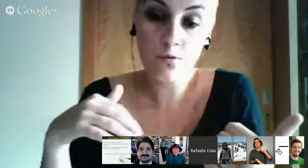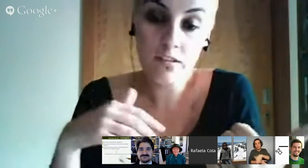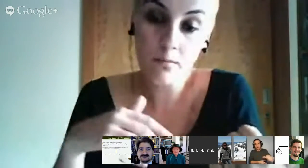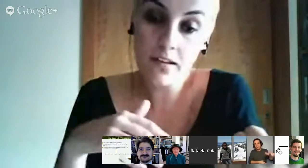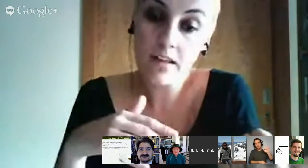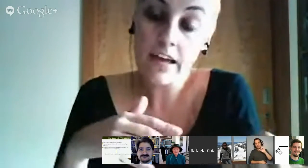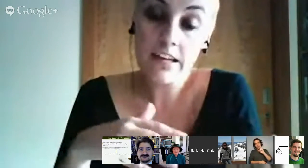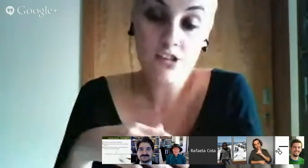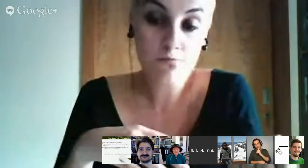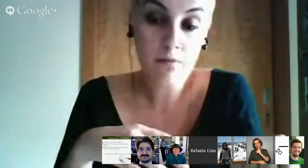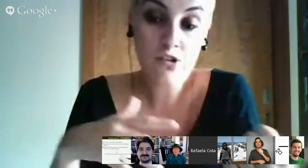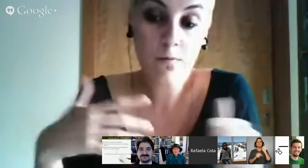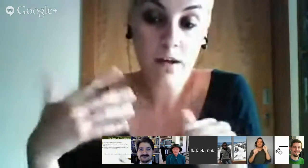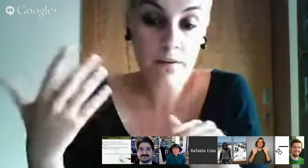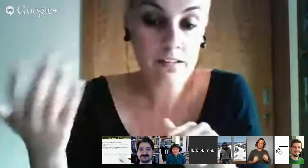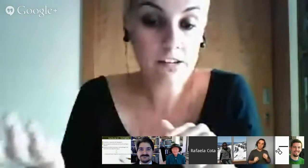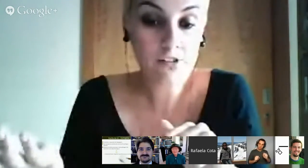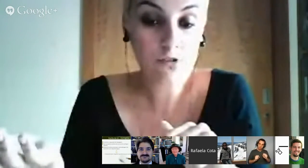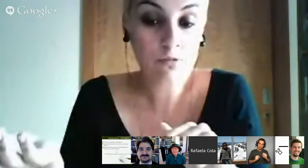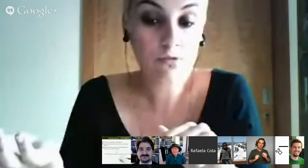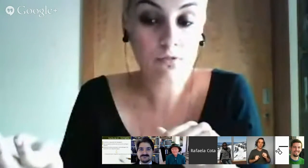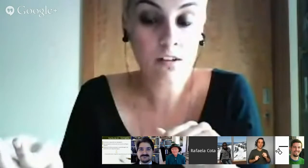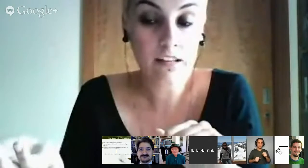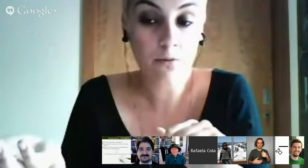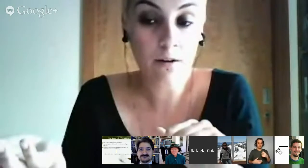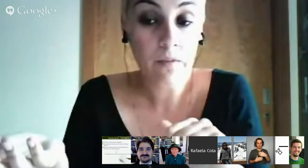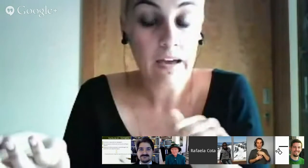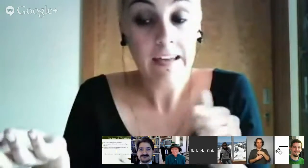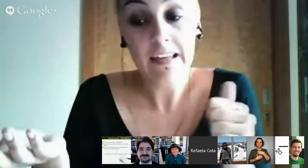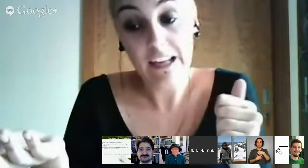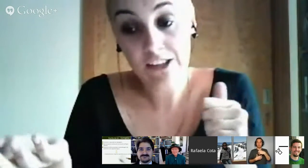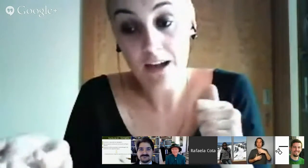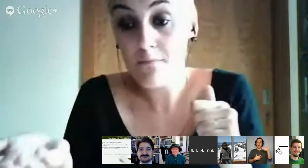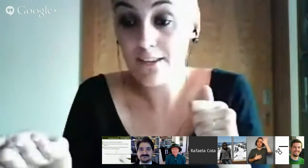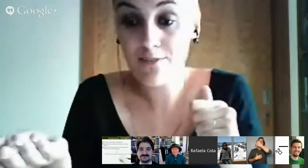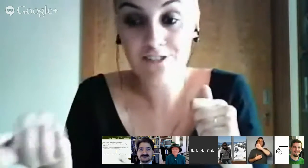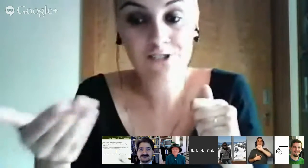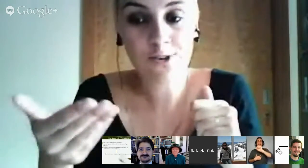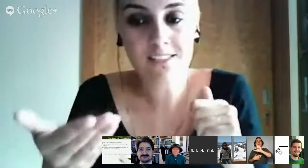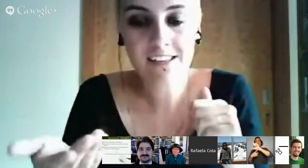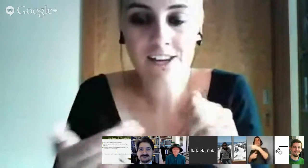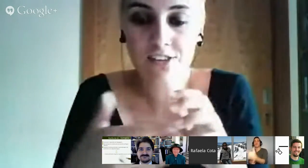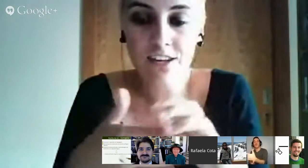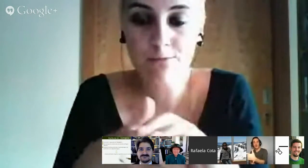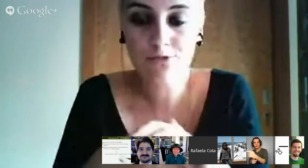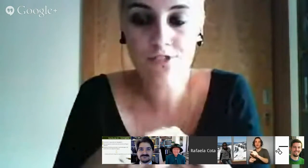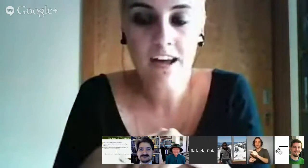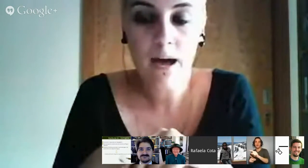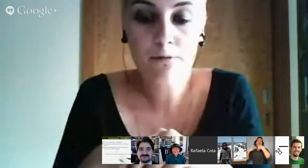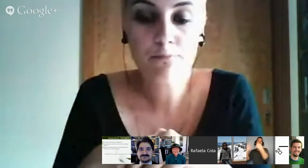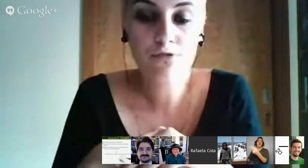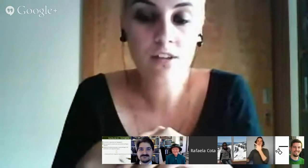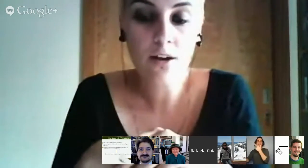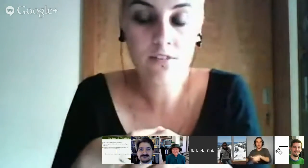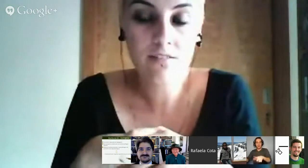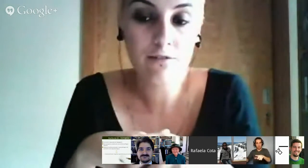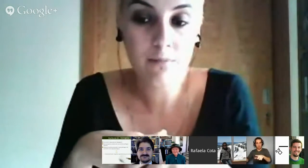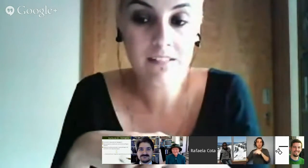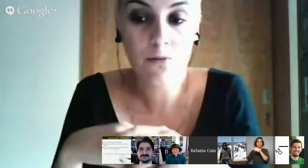conhecimento e esses métodos para a aprendizagem de uma segunda língua. E lá está. Mais uma vez, só assim, que estaremos a proporcionar um desenvolvimento